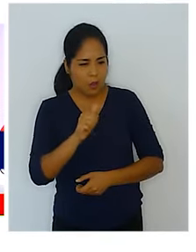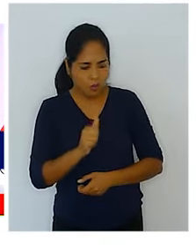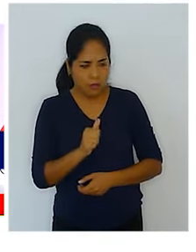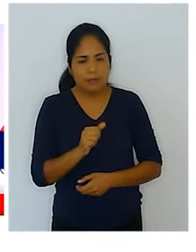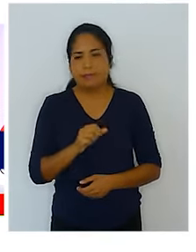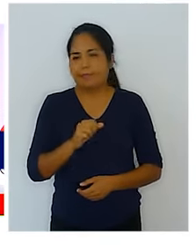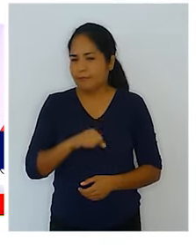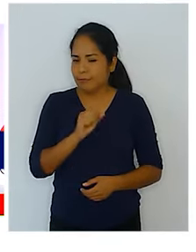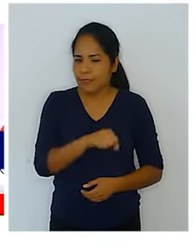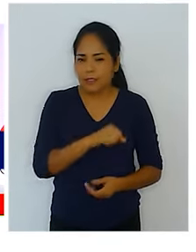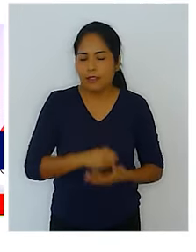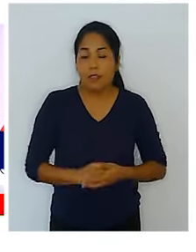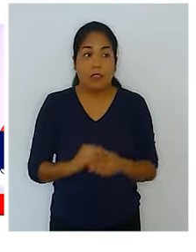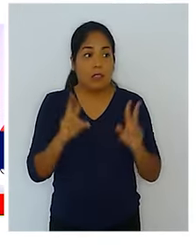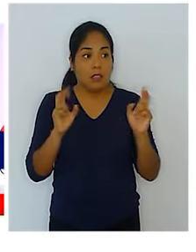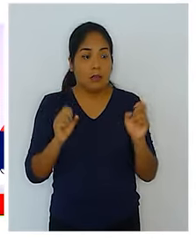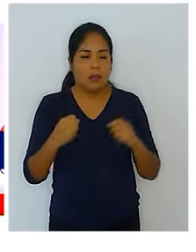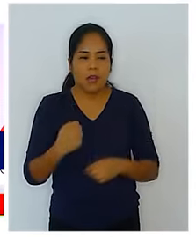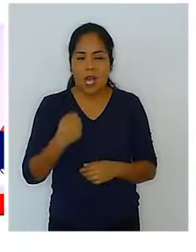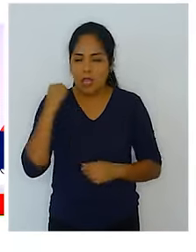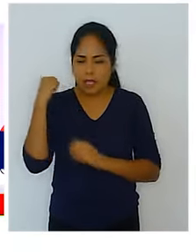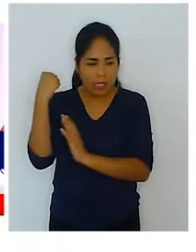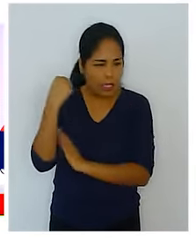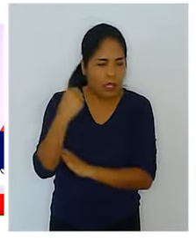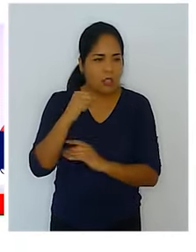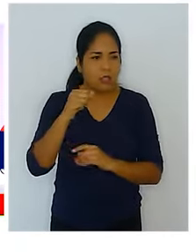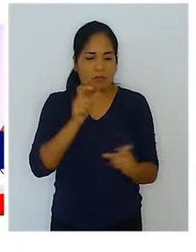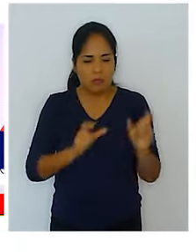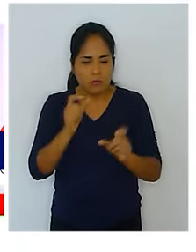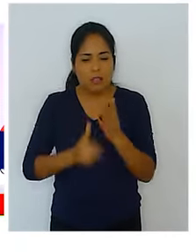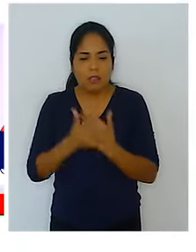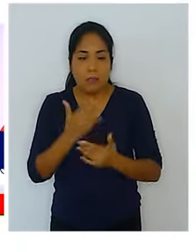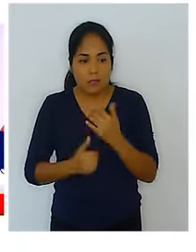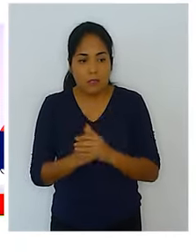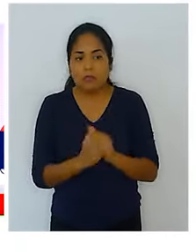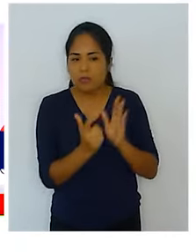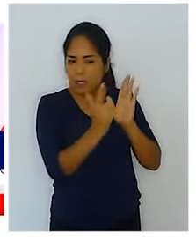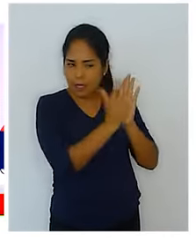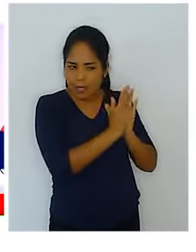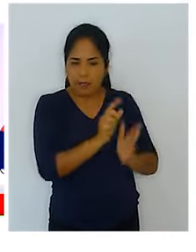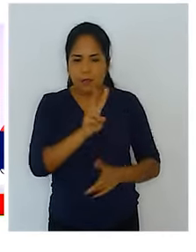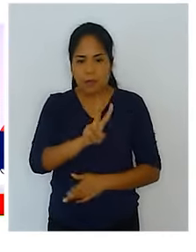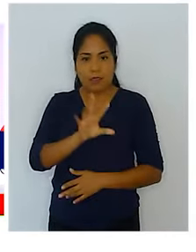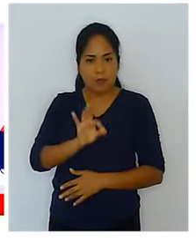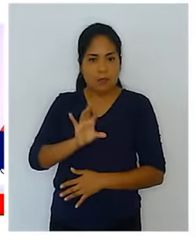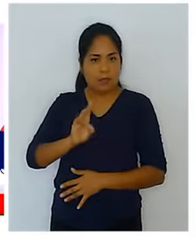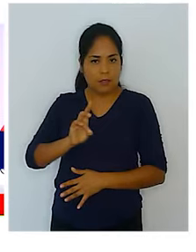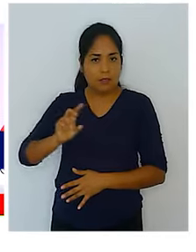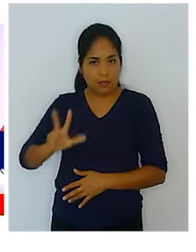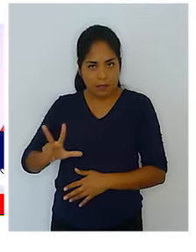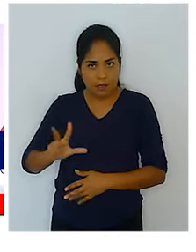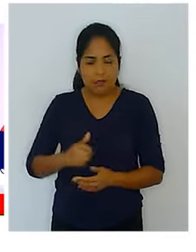sí, en efecto, tú sabes que en materia de derechos de las personas con discapacidad tenemos una ley general, ¿no? La 29